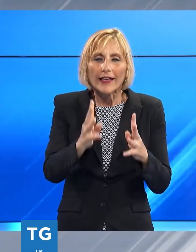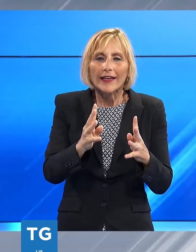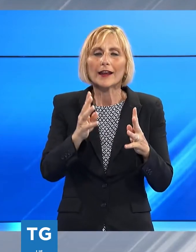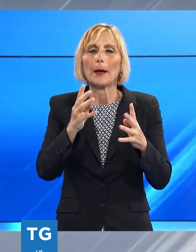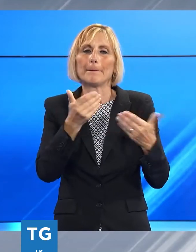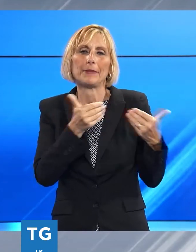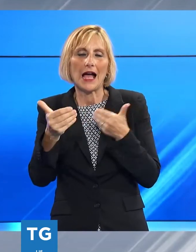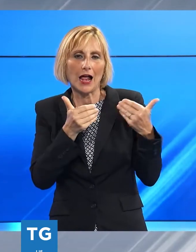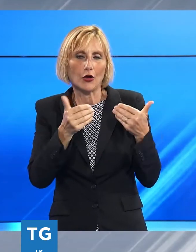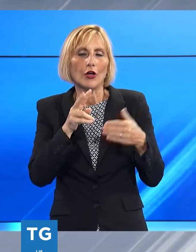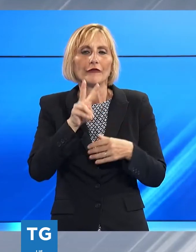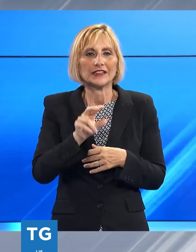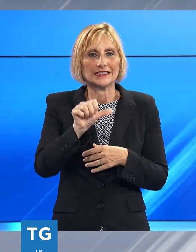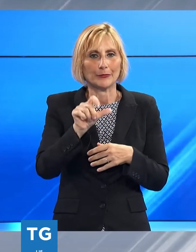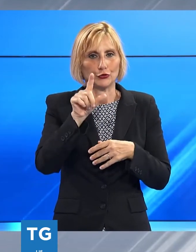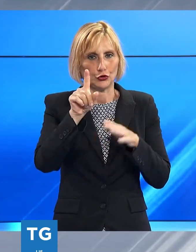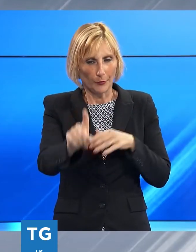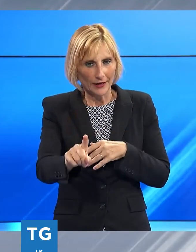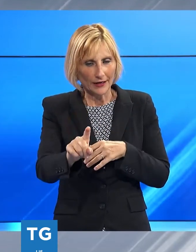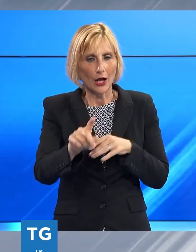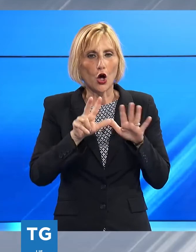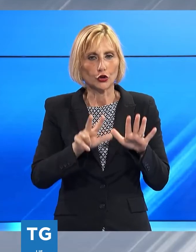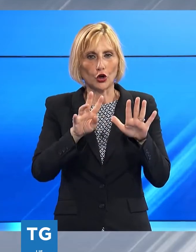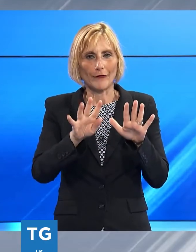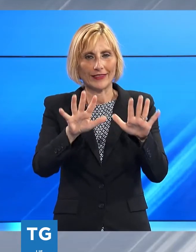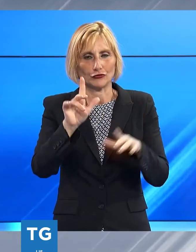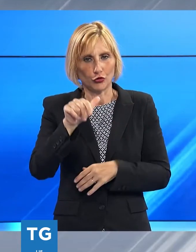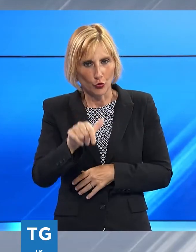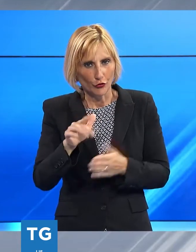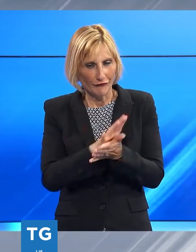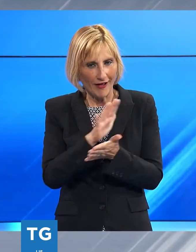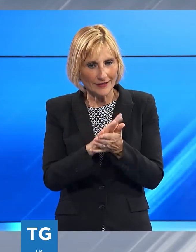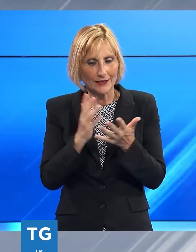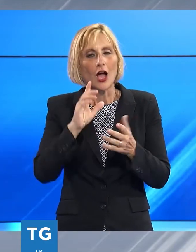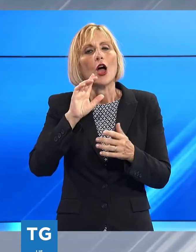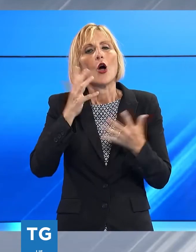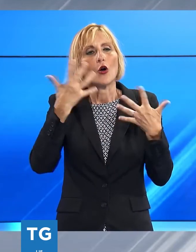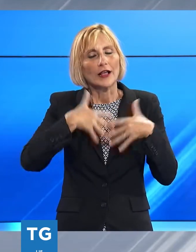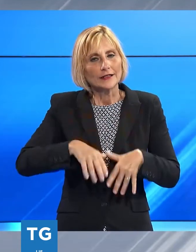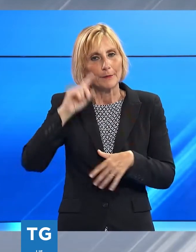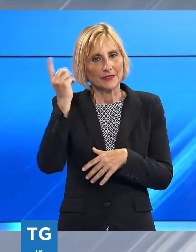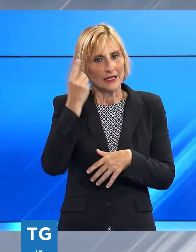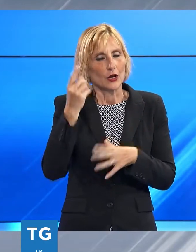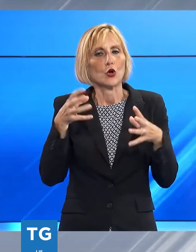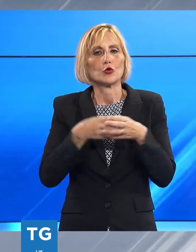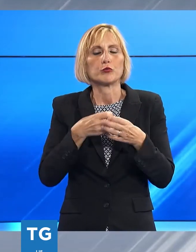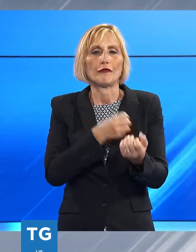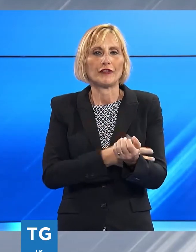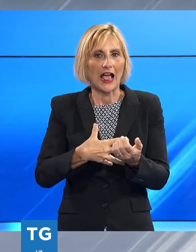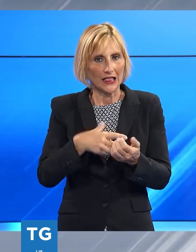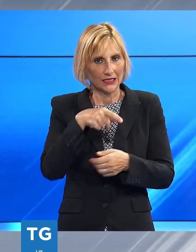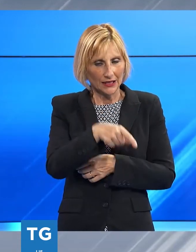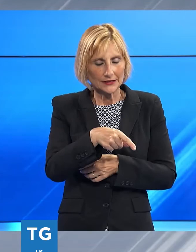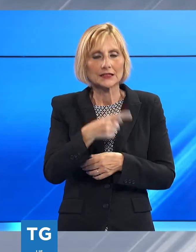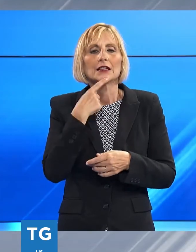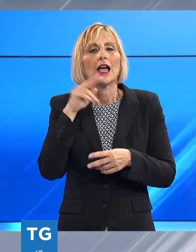venerdì 8, sabato 9, domenica 10 luglio la festa è organizzata dalla locale Misericordia e dal gruppo Fratres e si svolgerà come sempre nell